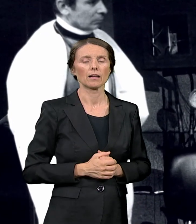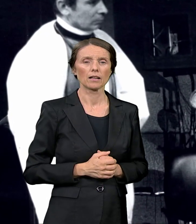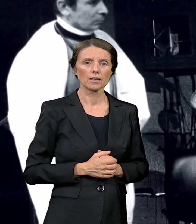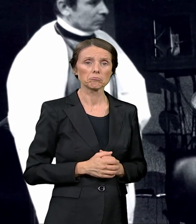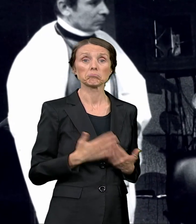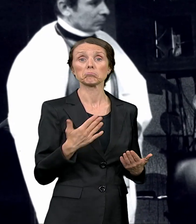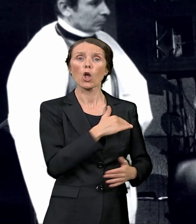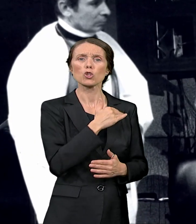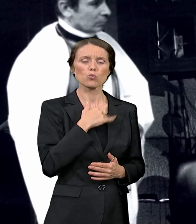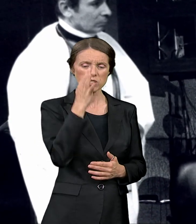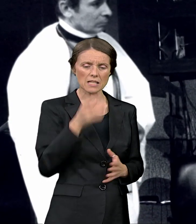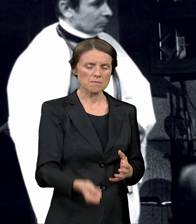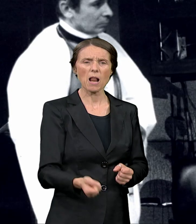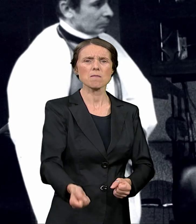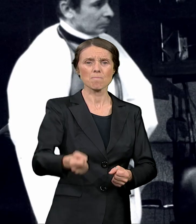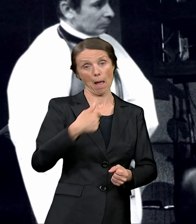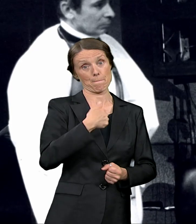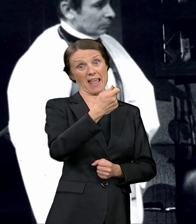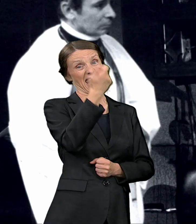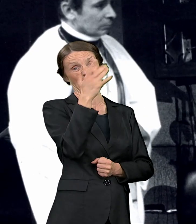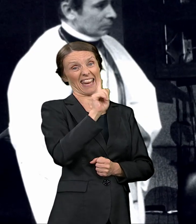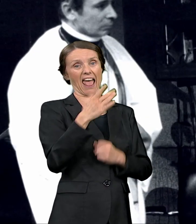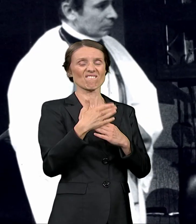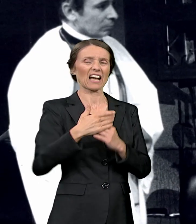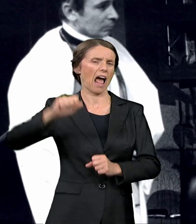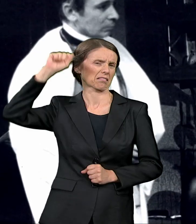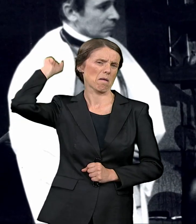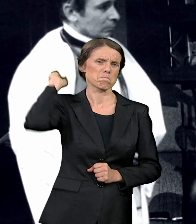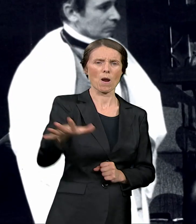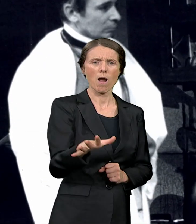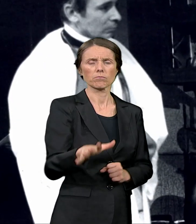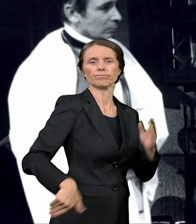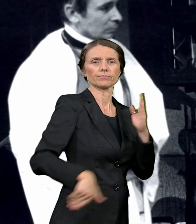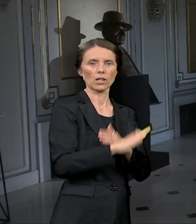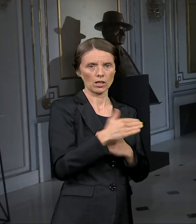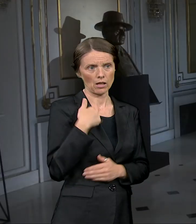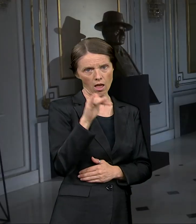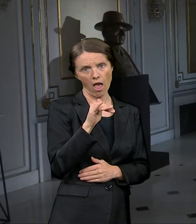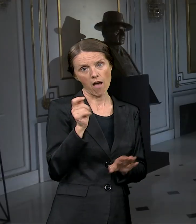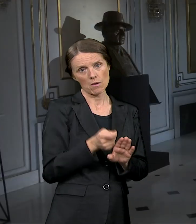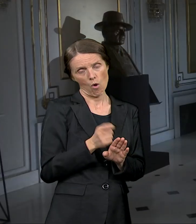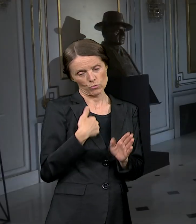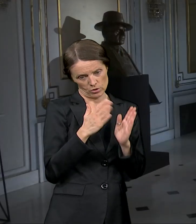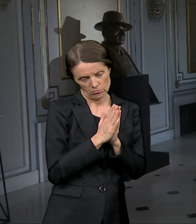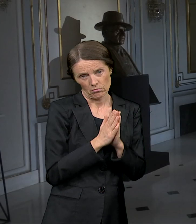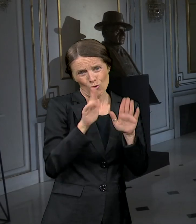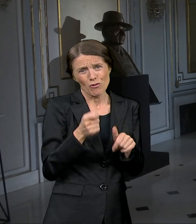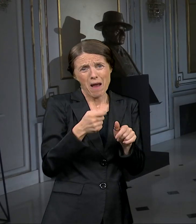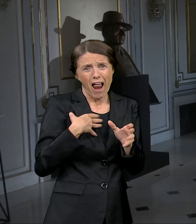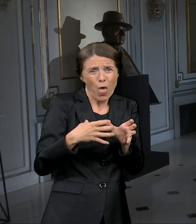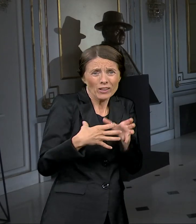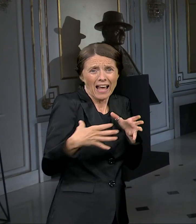Djuza uzme one cipele, ne gađa mene, nego gađa vrata i izađe. Ja kažem, majstor dane, dajte, ali može to da se raširi.